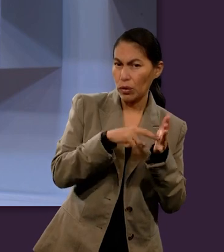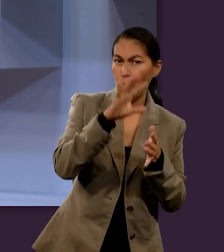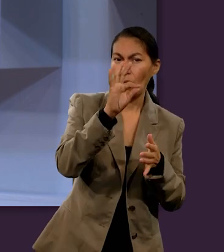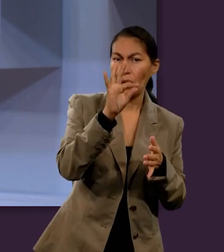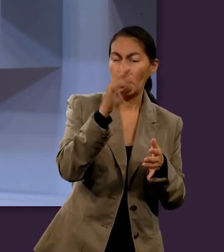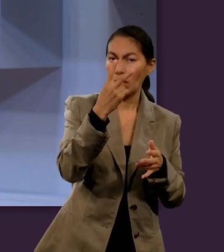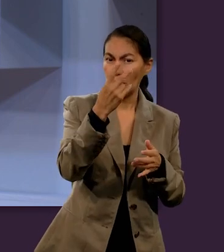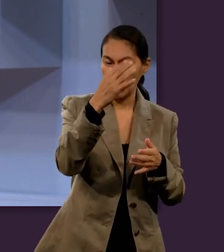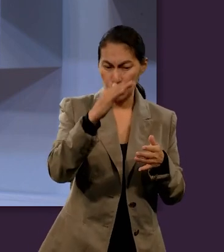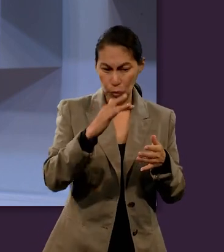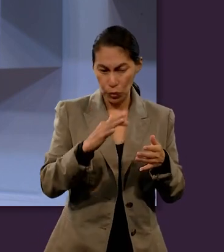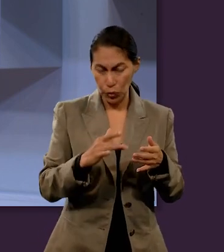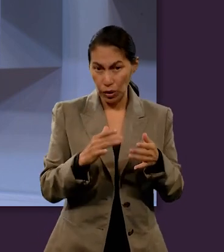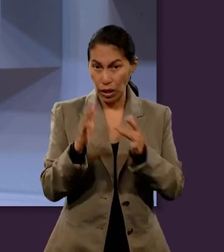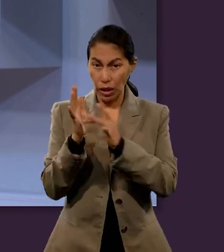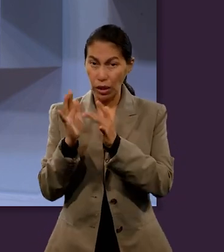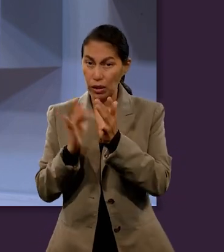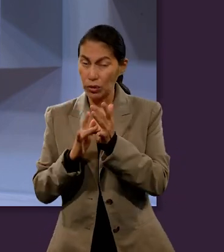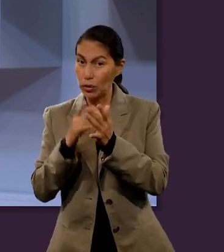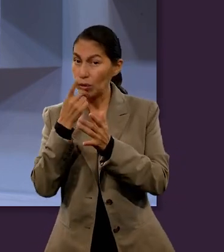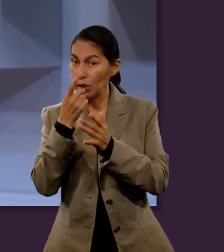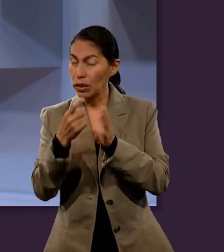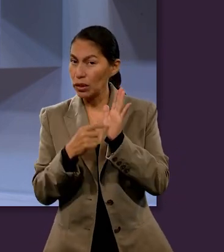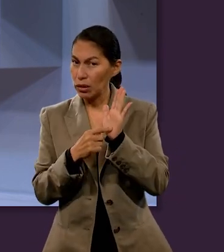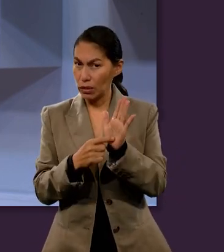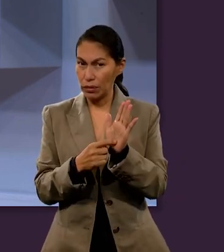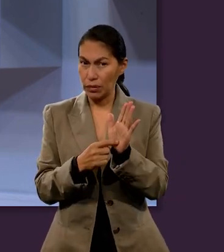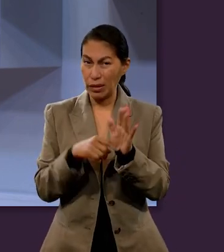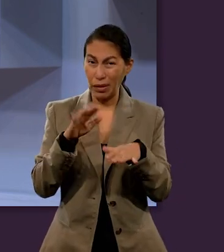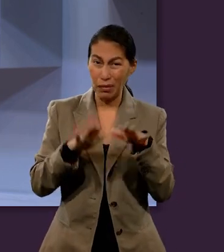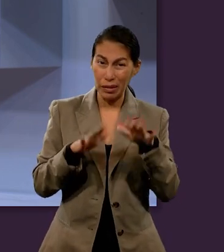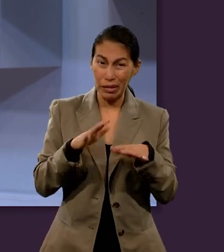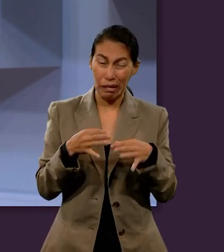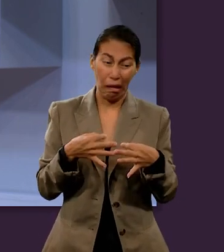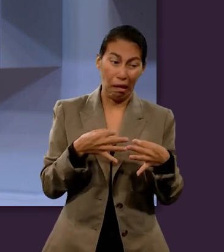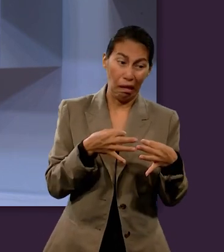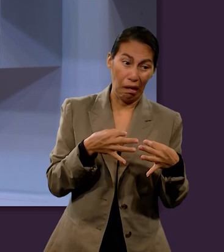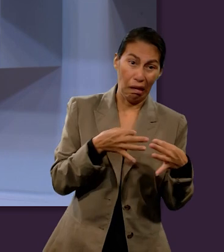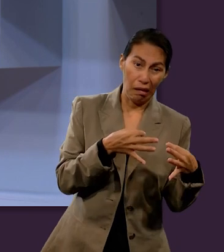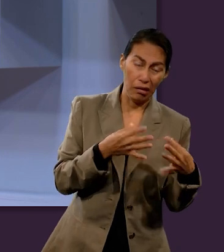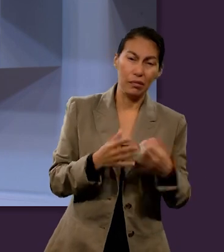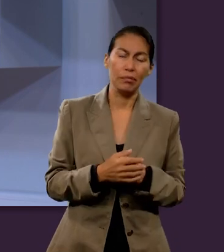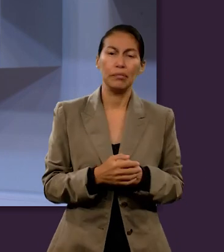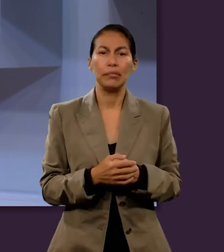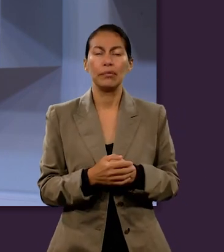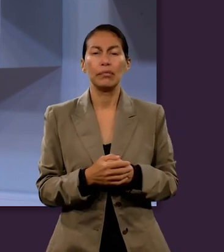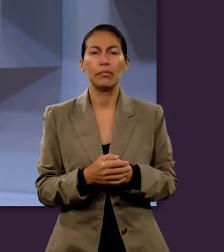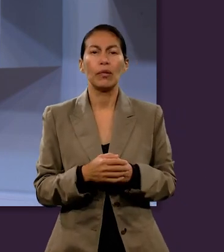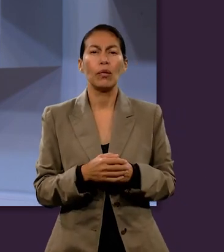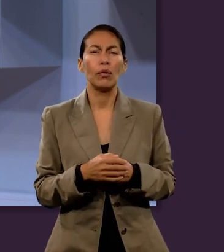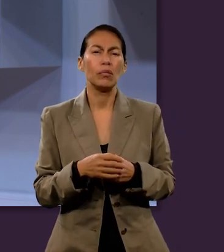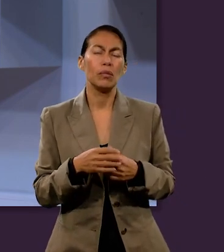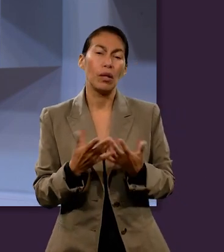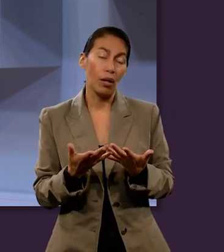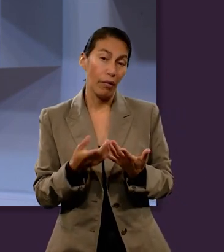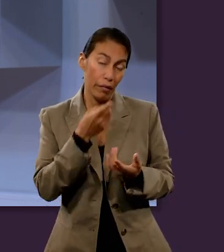mencionar algunas ocasiones de caer, y mientras menciona cuáles podrían ser algunos